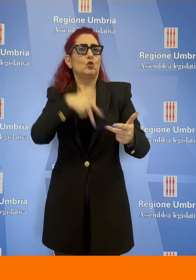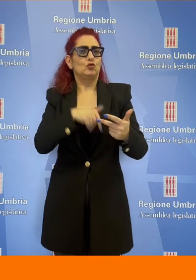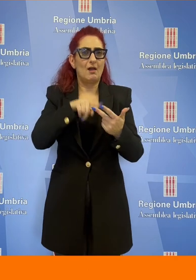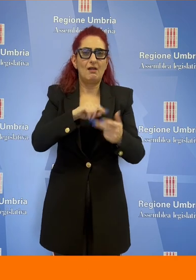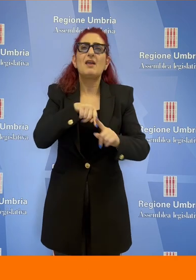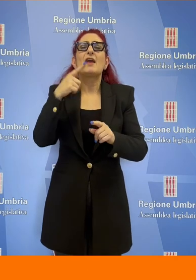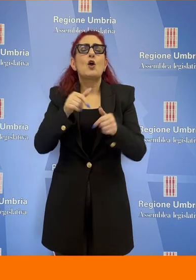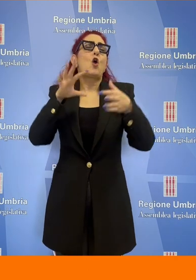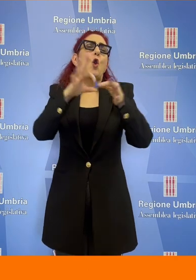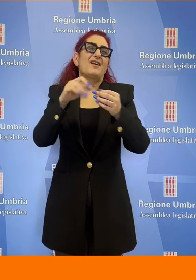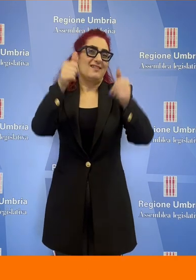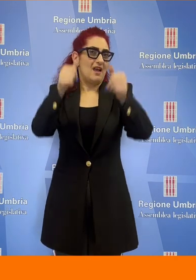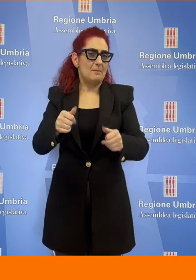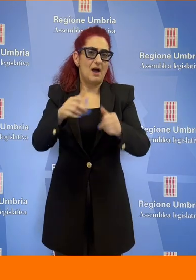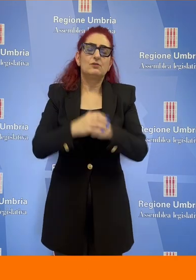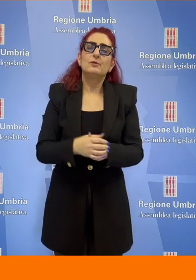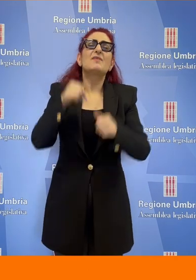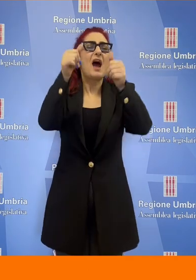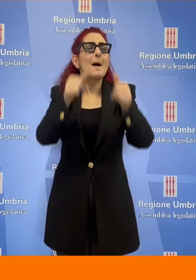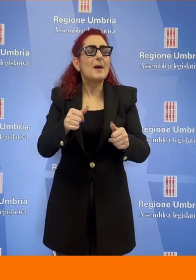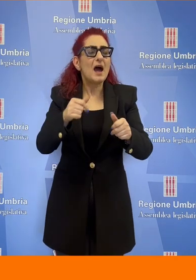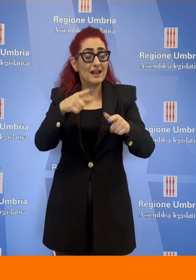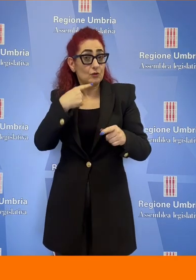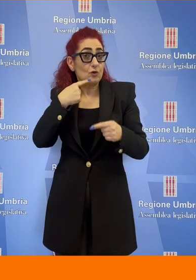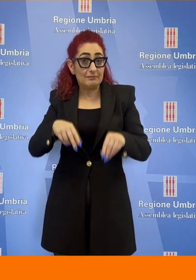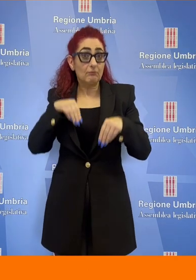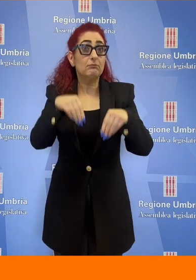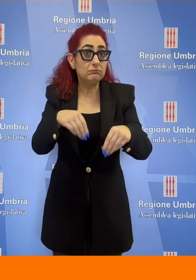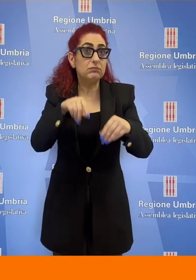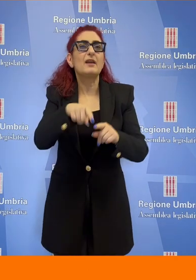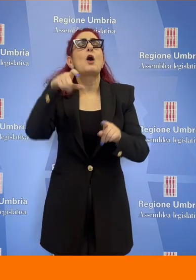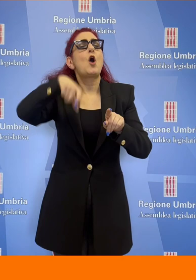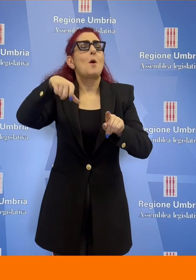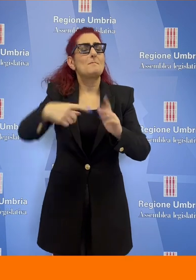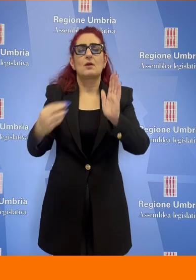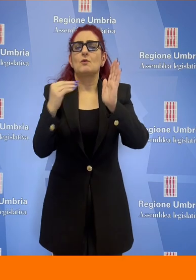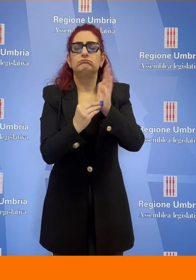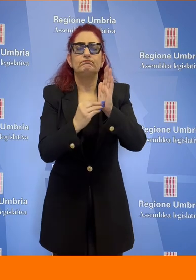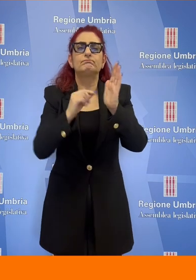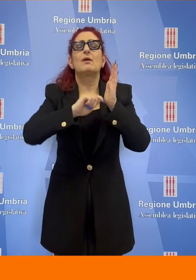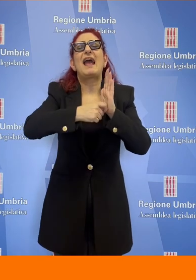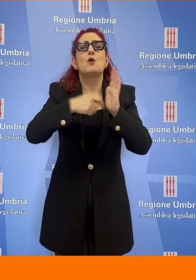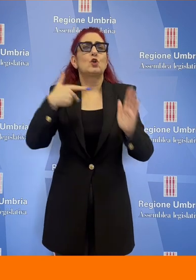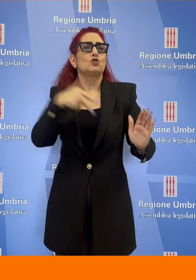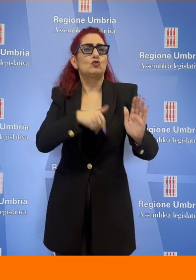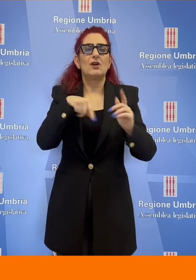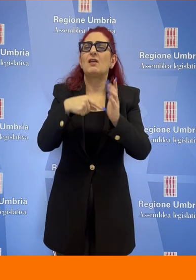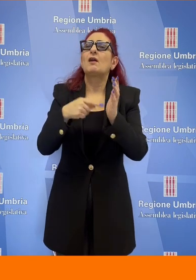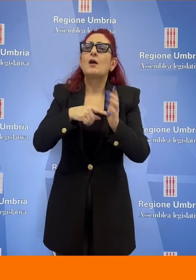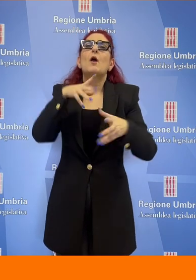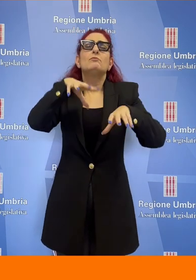connessi all'oggetto dell'appalto. Le stazioni appaltanti dovranno prevedere un'espressa clausola sociale volta a promuovere la stabilità